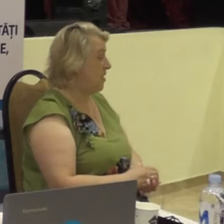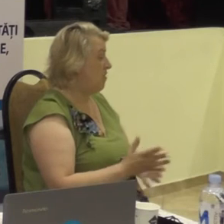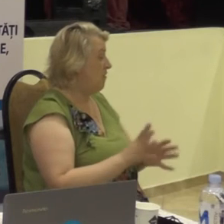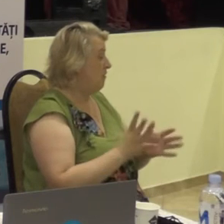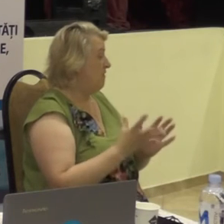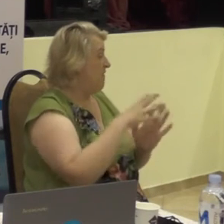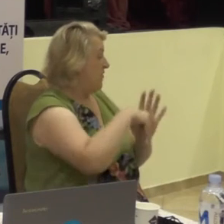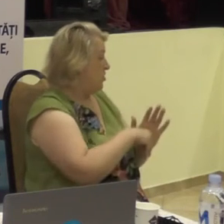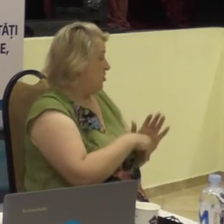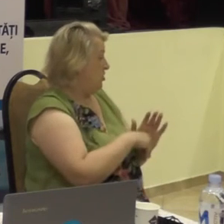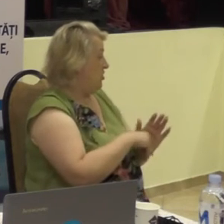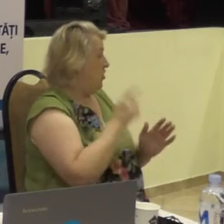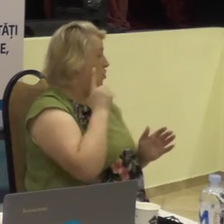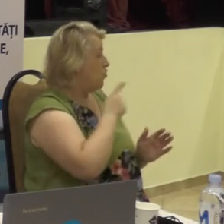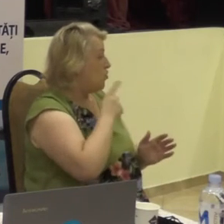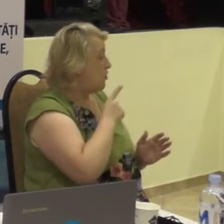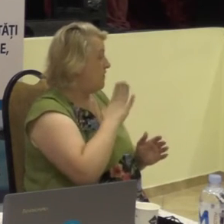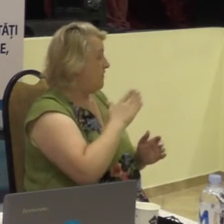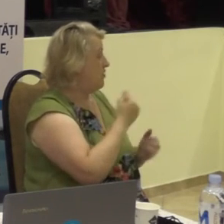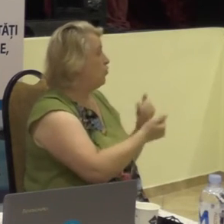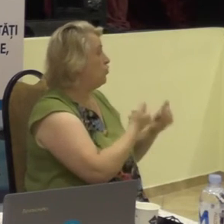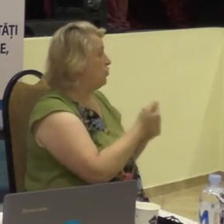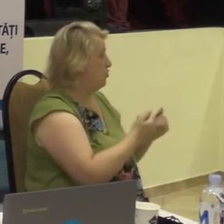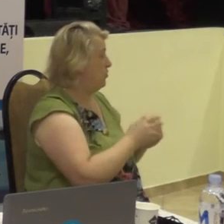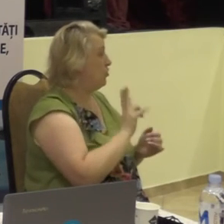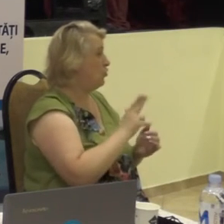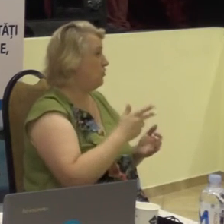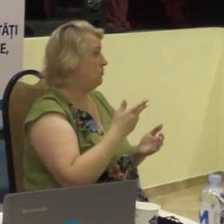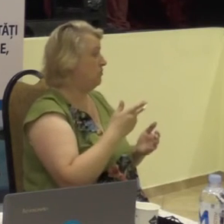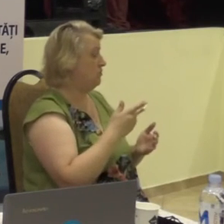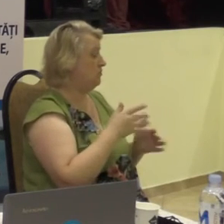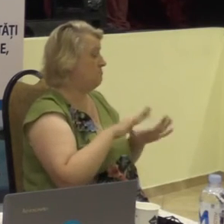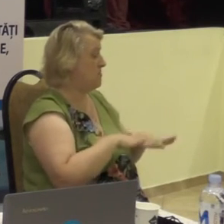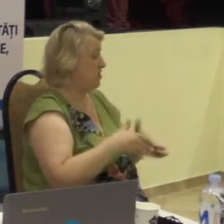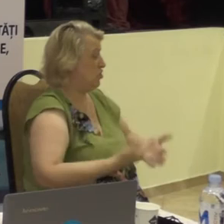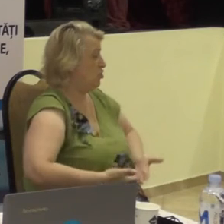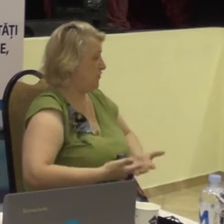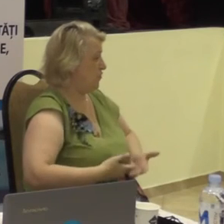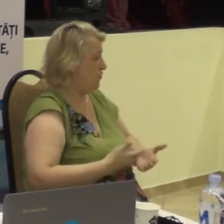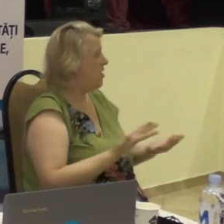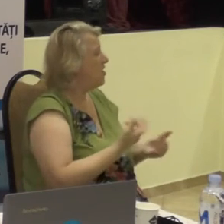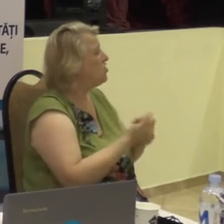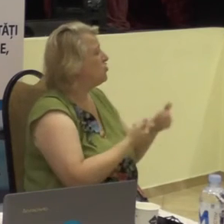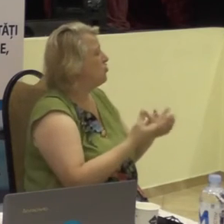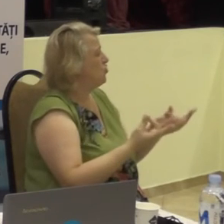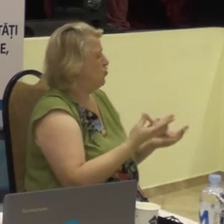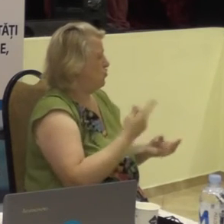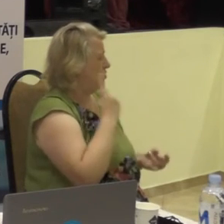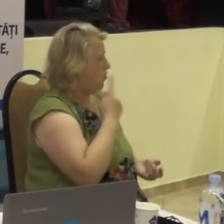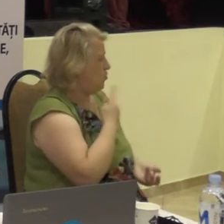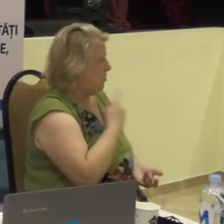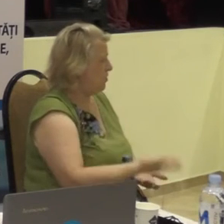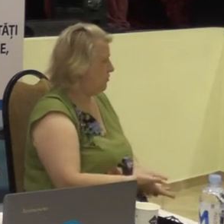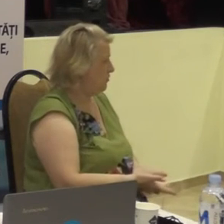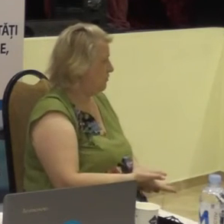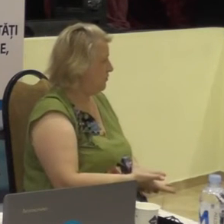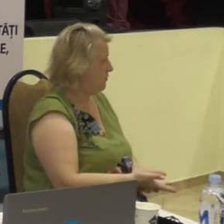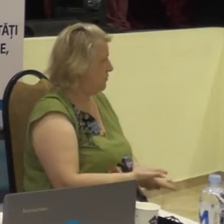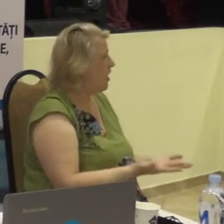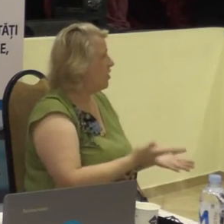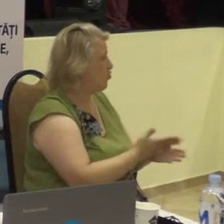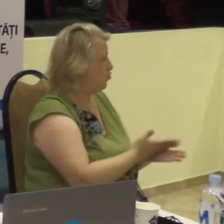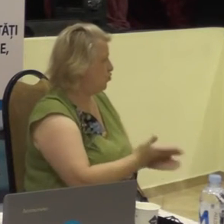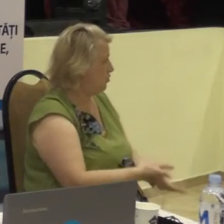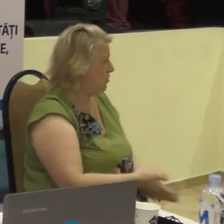Cine vin în localitate cunoaște? Deci, pe care servicii are nevoie o persoană cu zabilități de auz?